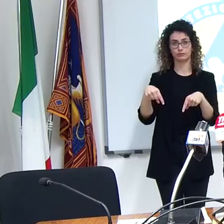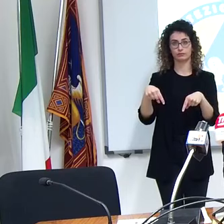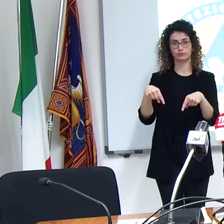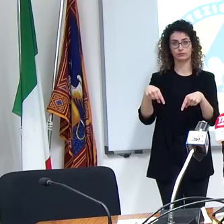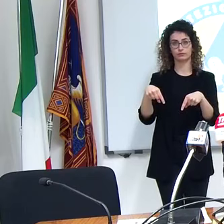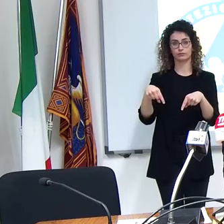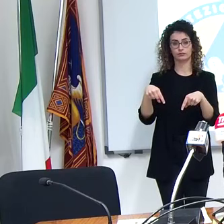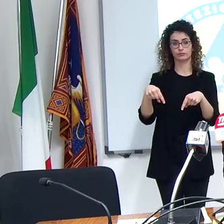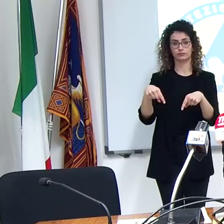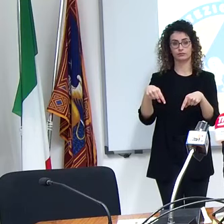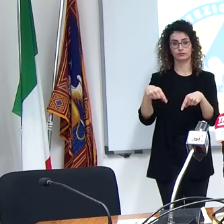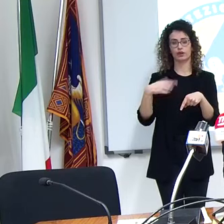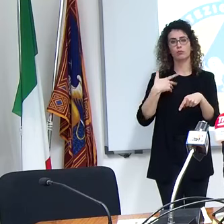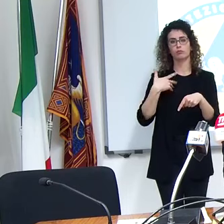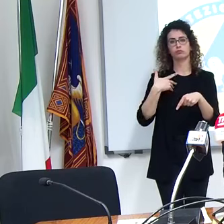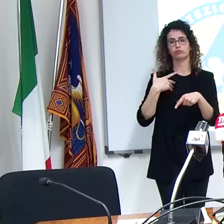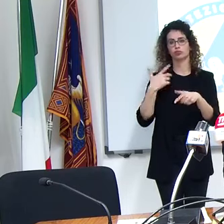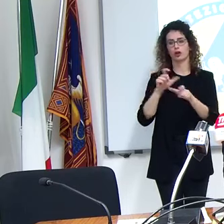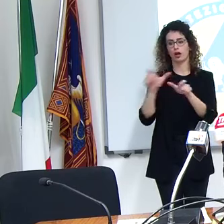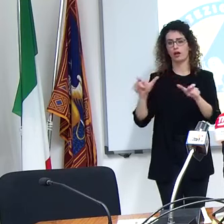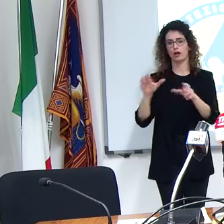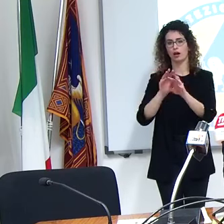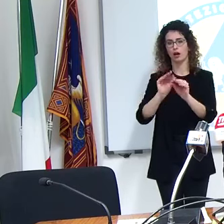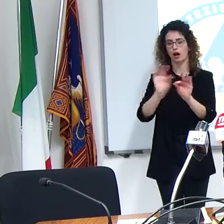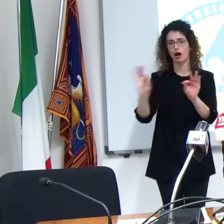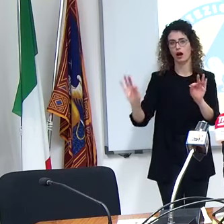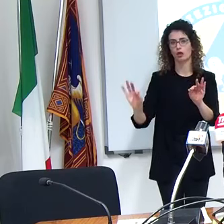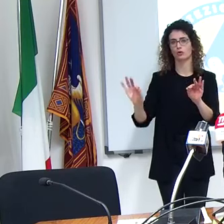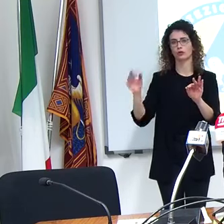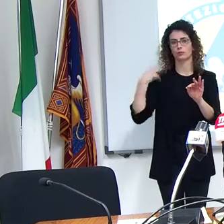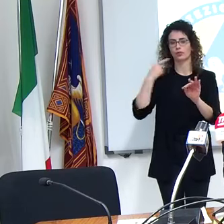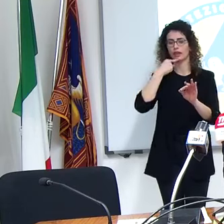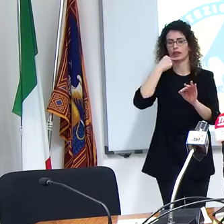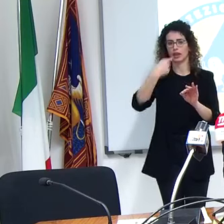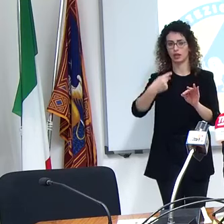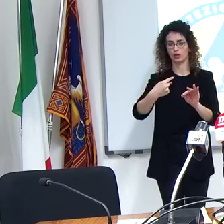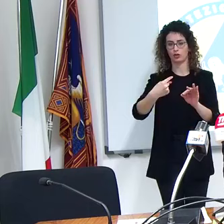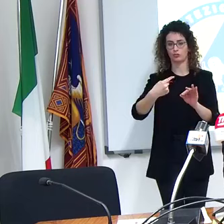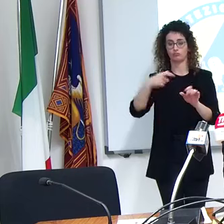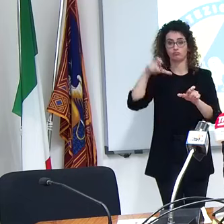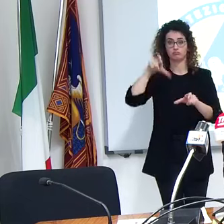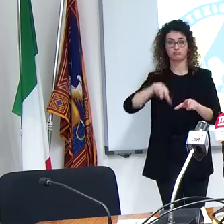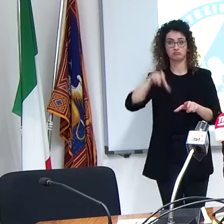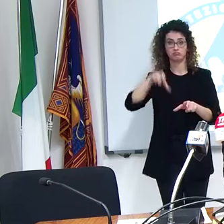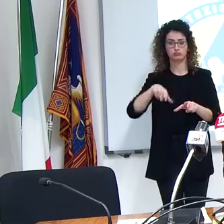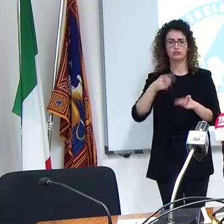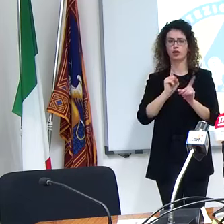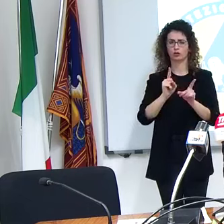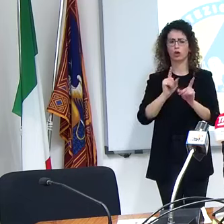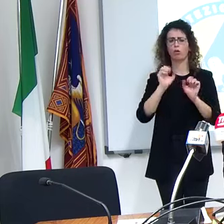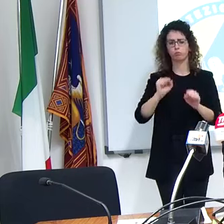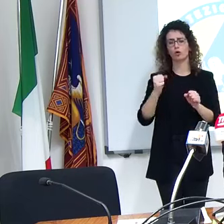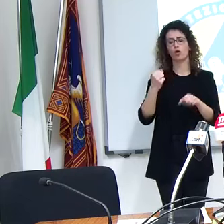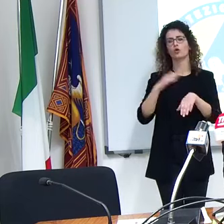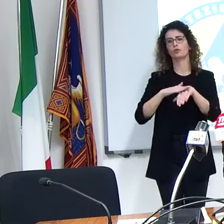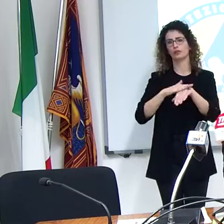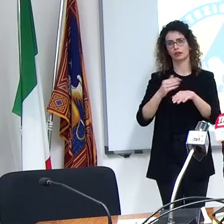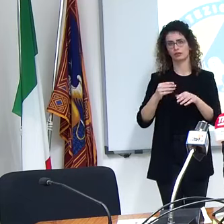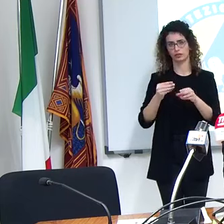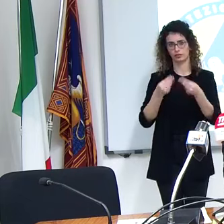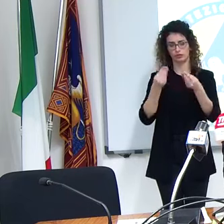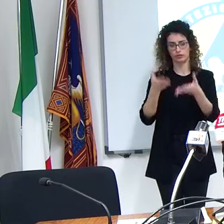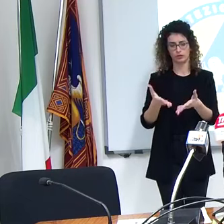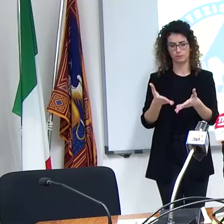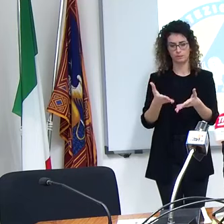alcune prefetture hanno detto che non è determinante quindi è possibile svolgere il servizio le condizioni sono una